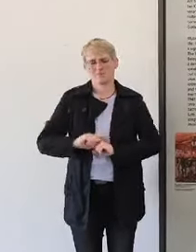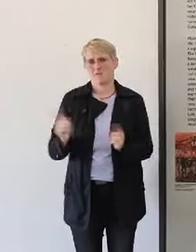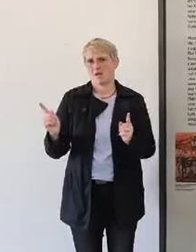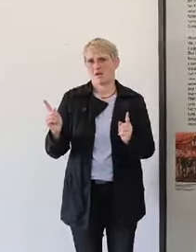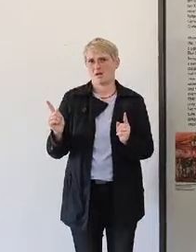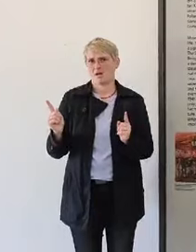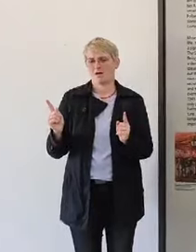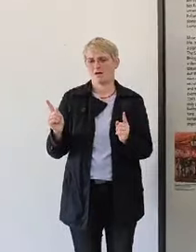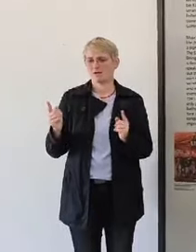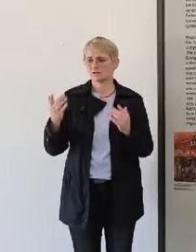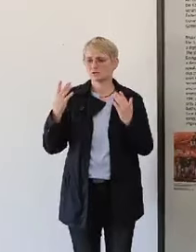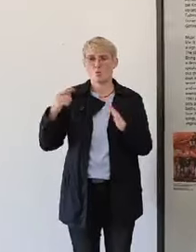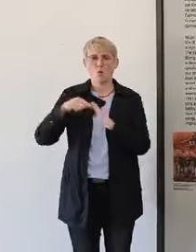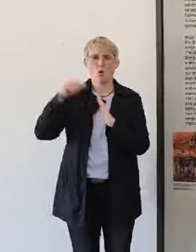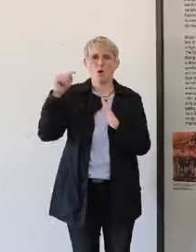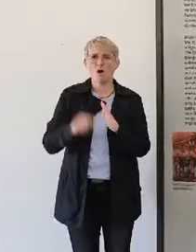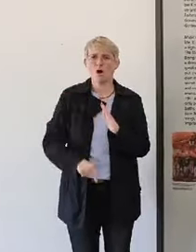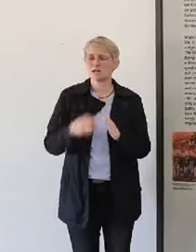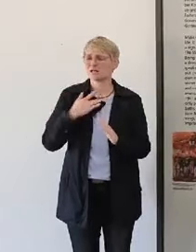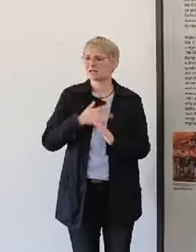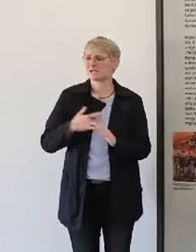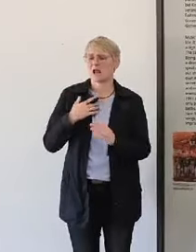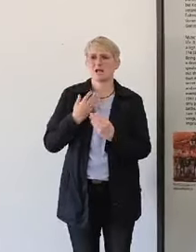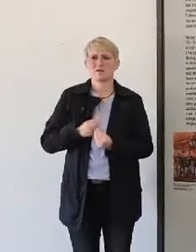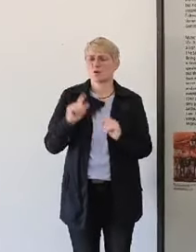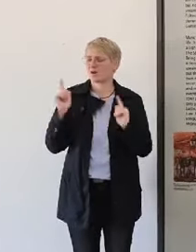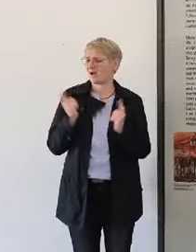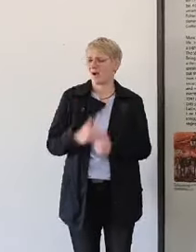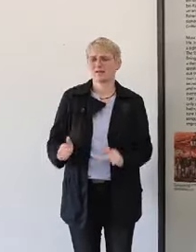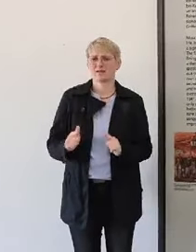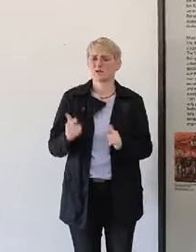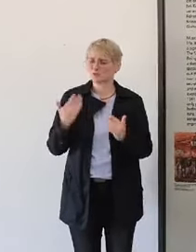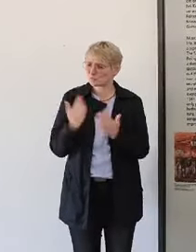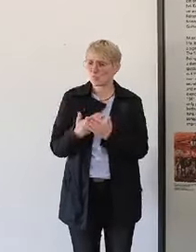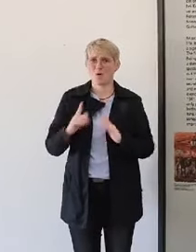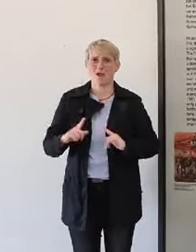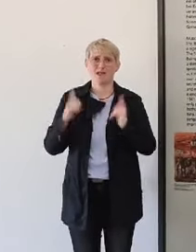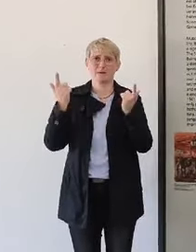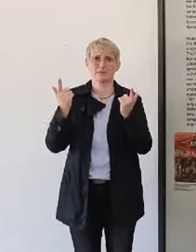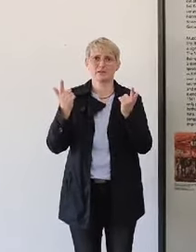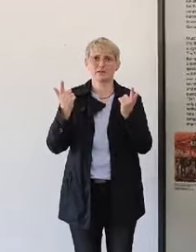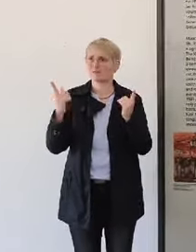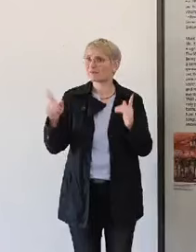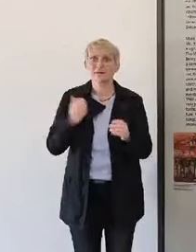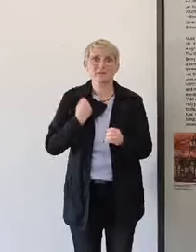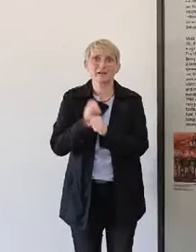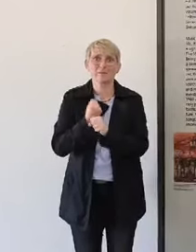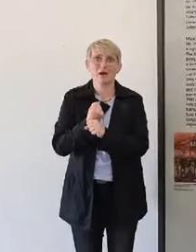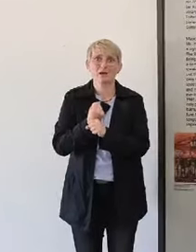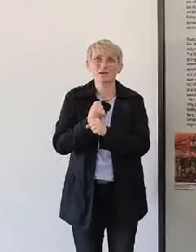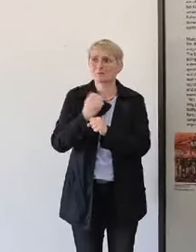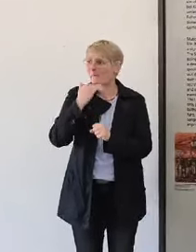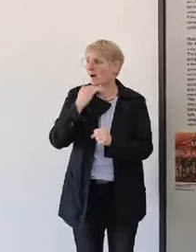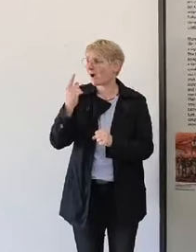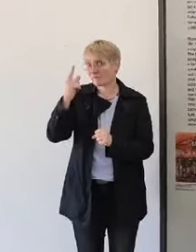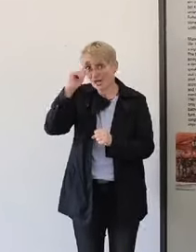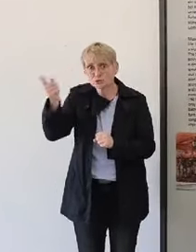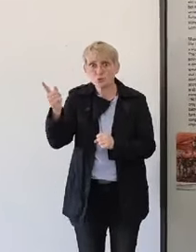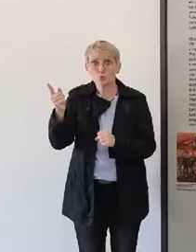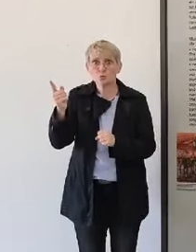Gefühle der Seele. So habe ich sie erlebt. Was habe ich getan, Mama? Weißt du es? Sag es mir und küsse mich